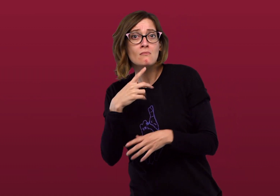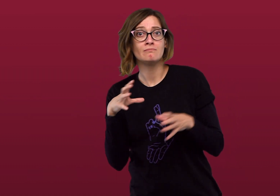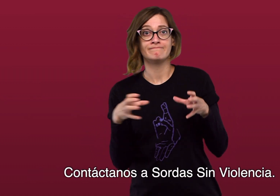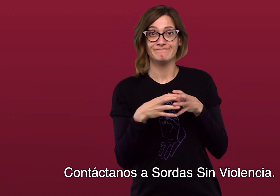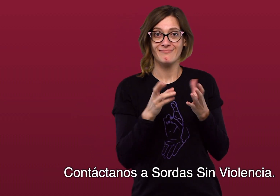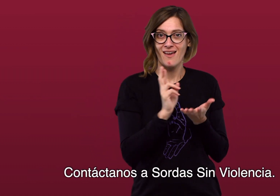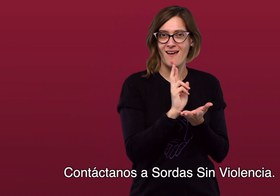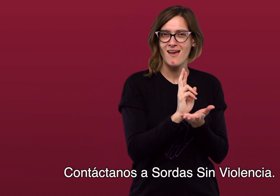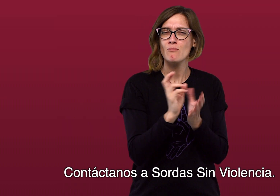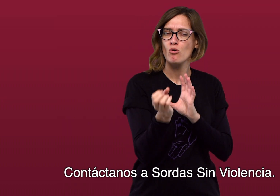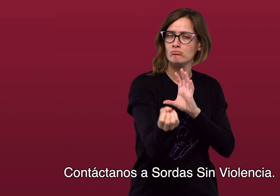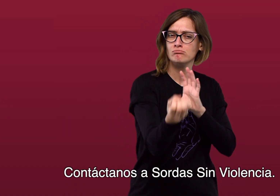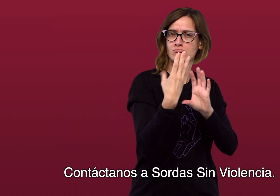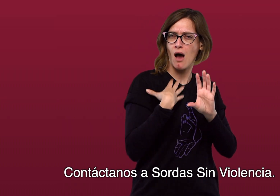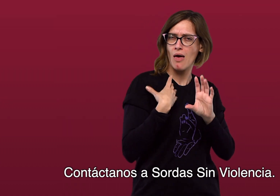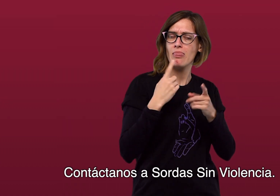Contactanos a Sorda Sin Violencia